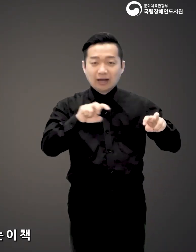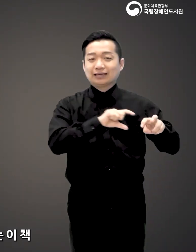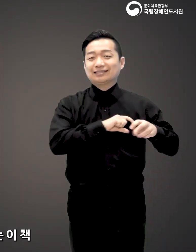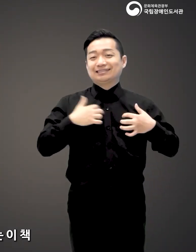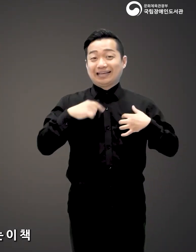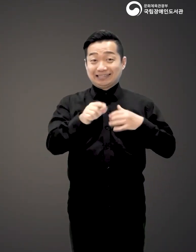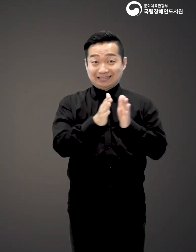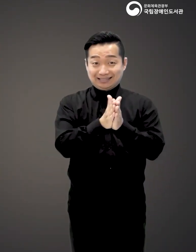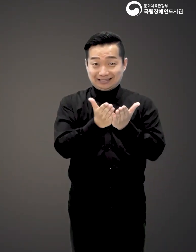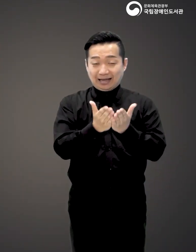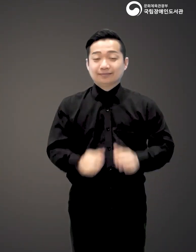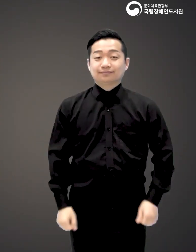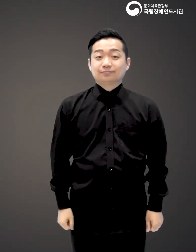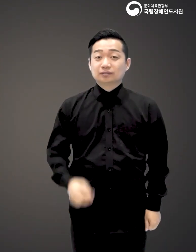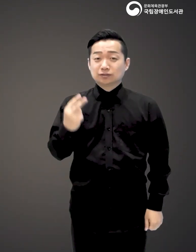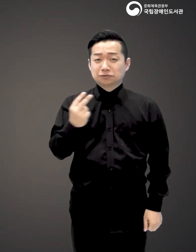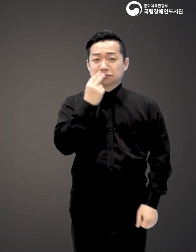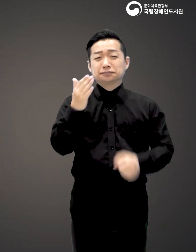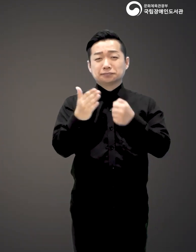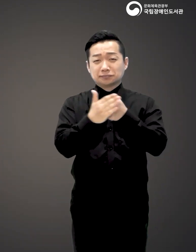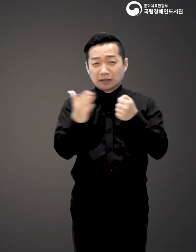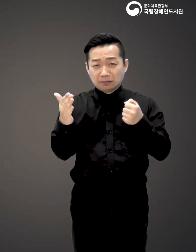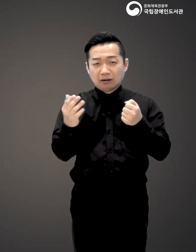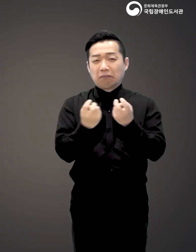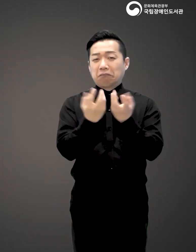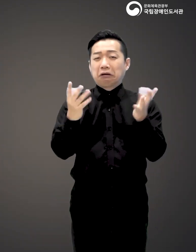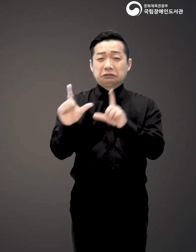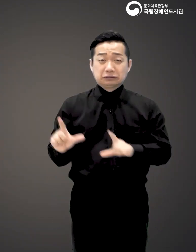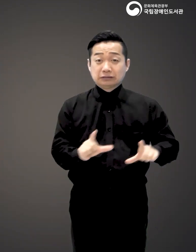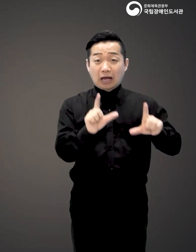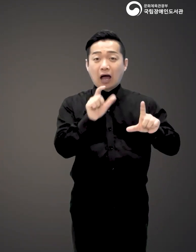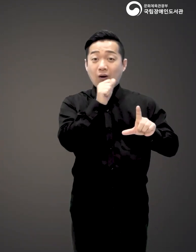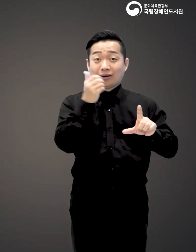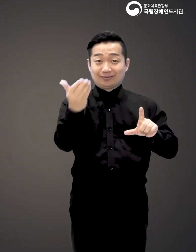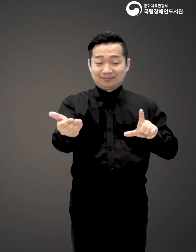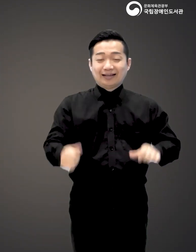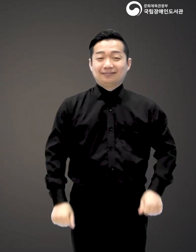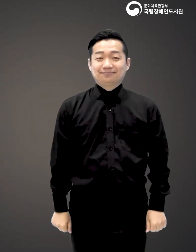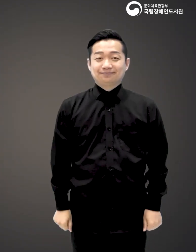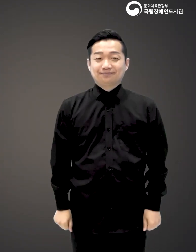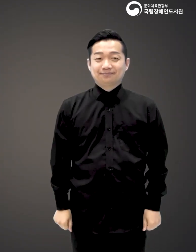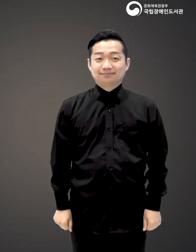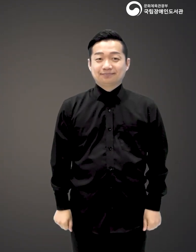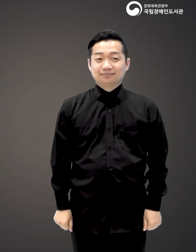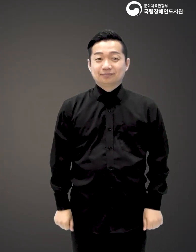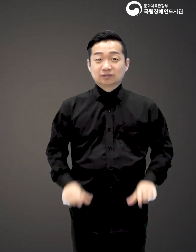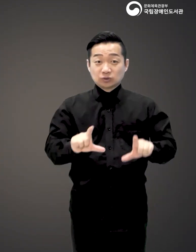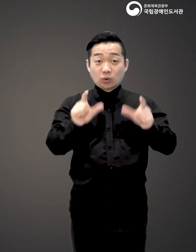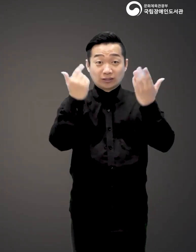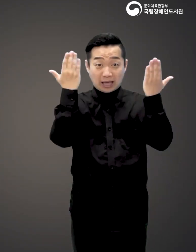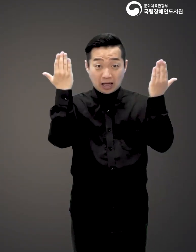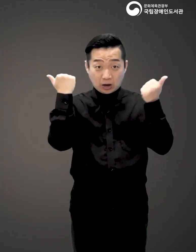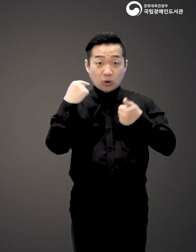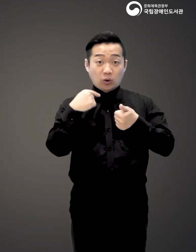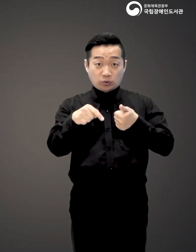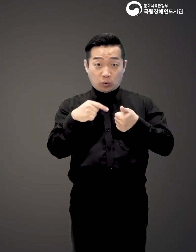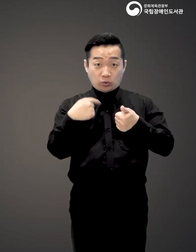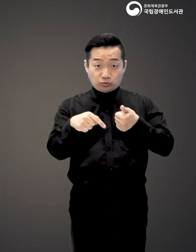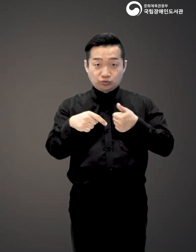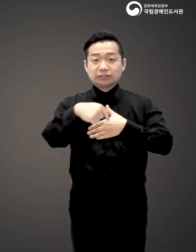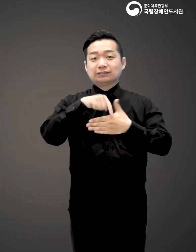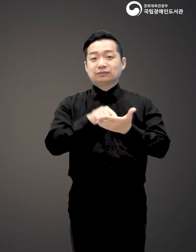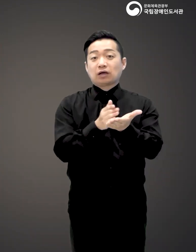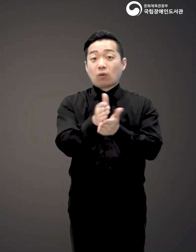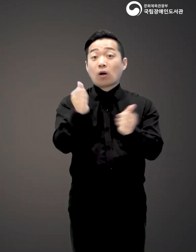재미있는 이 책 숨은 붙어있으니 살아야겠고 를 소개합니다. 도쿄대학 교육학부